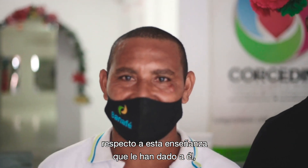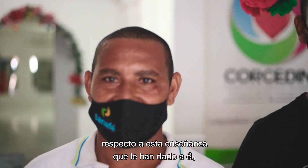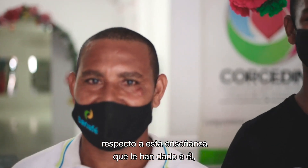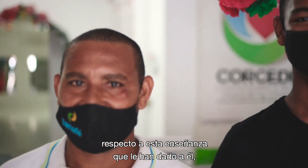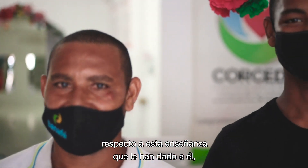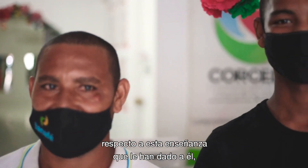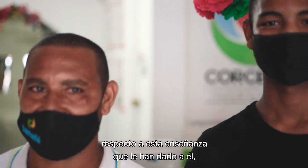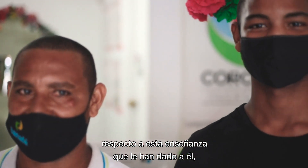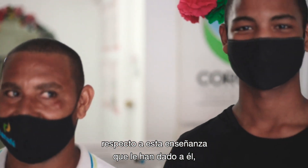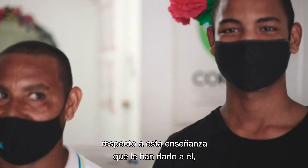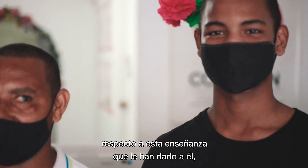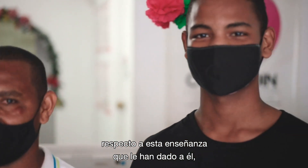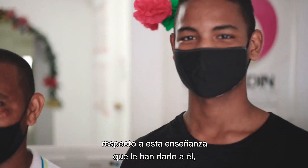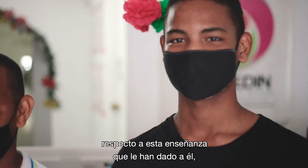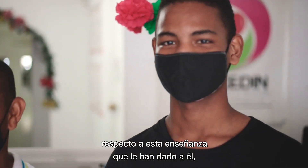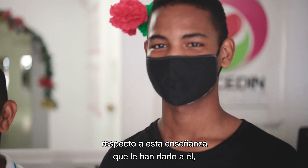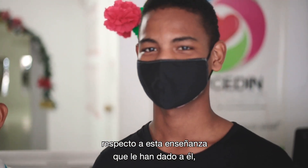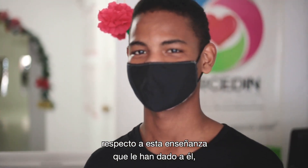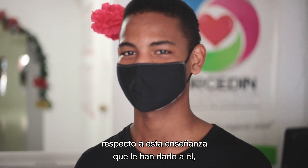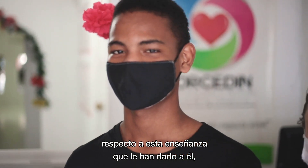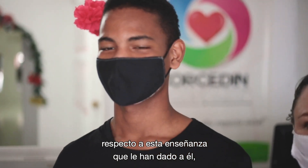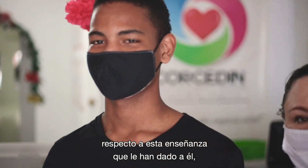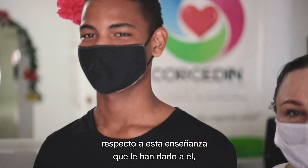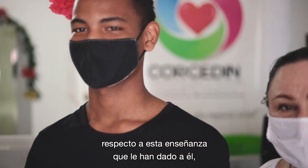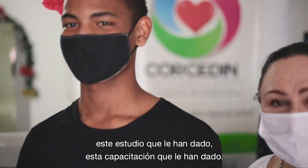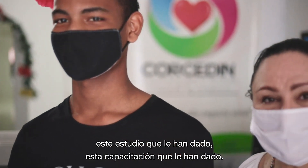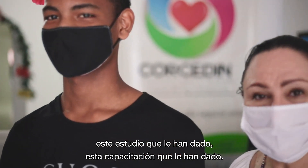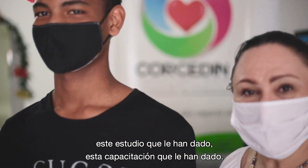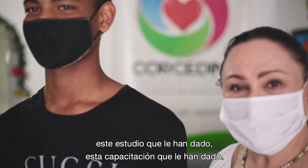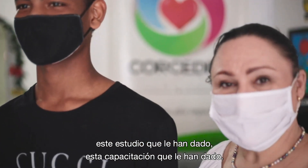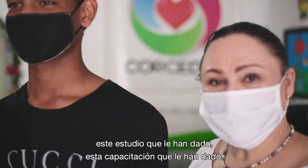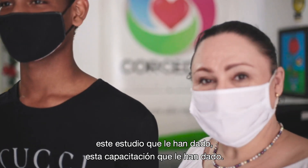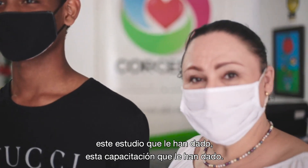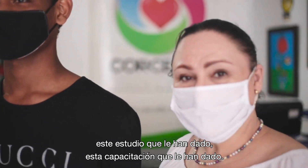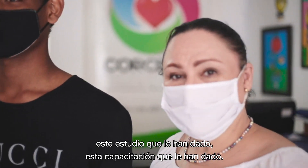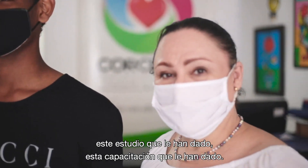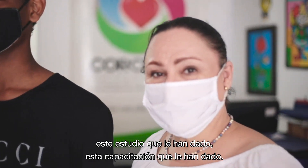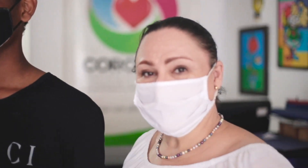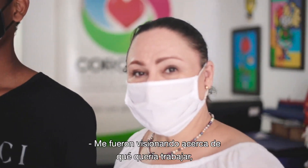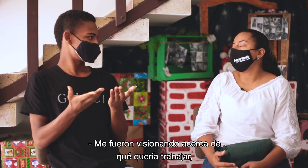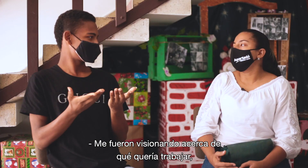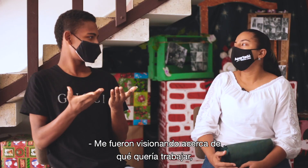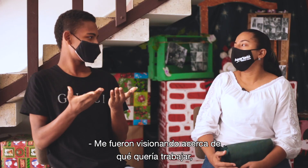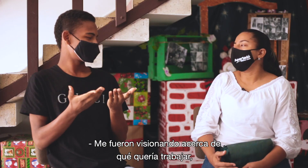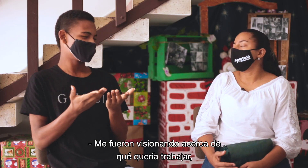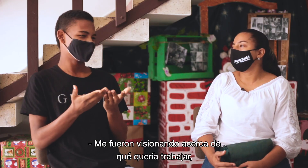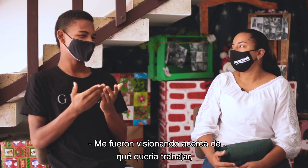a esta enseñanza que le han dado a él, este estudio que le han dado, esta capacitación que le han dado. Me fueron visionando acerca